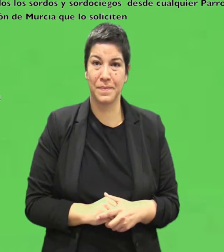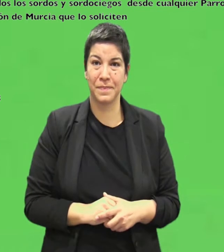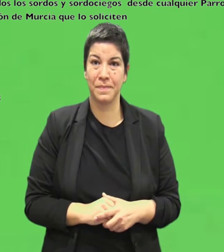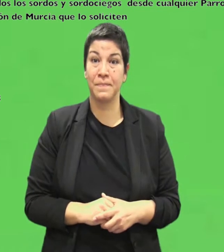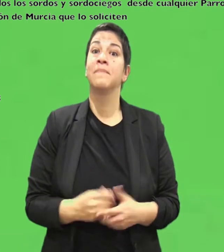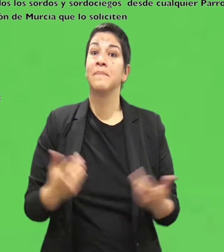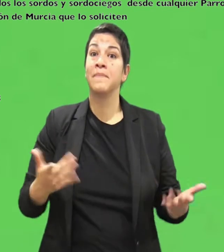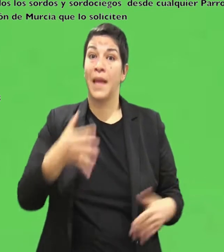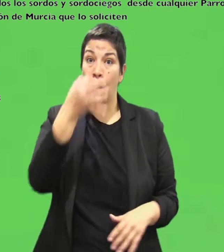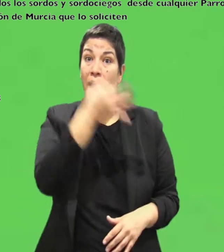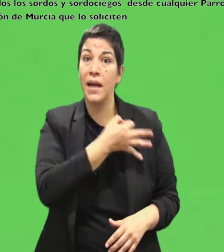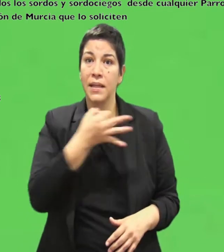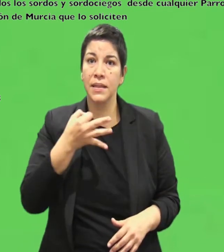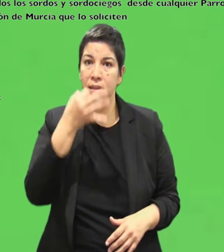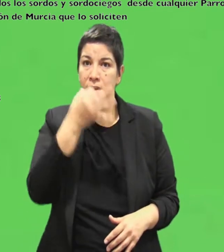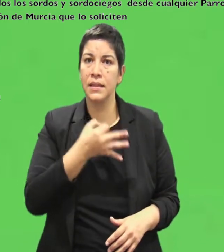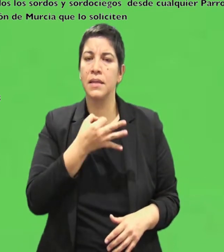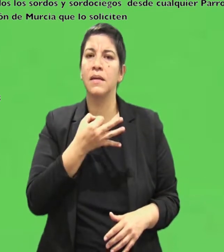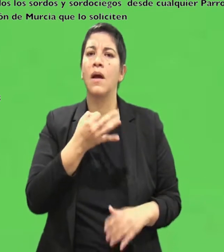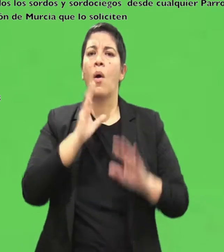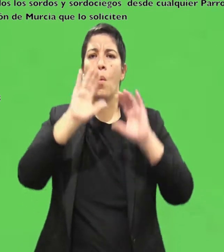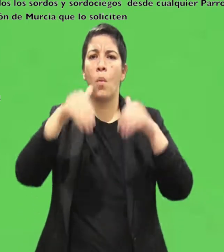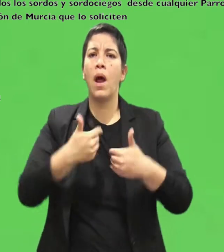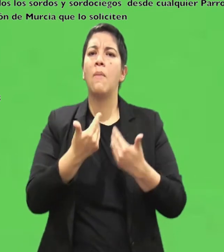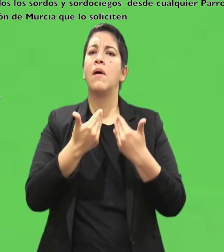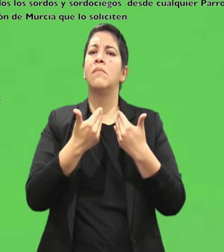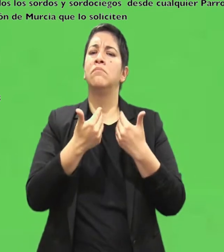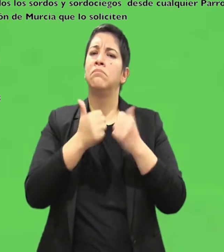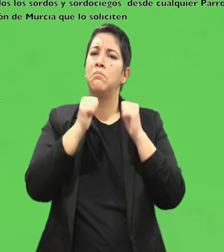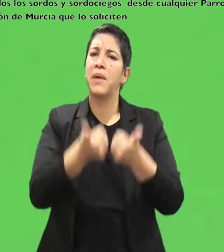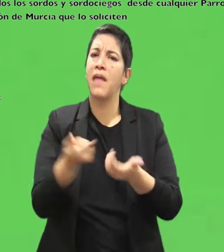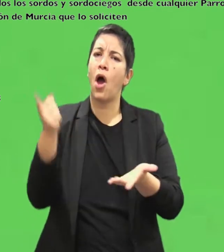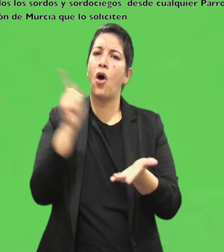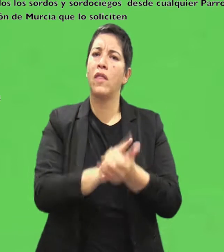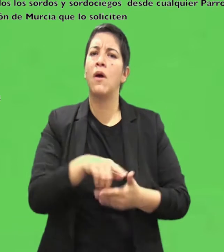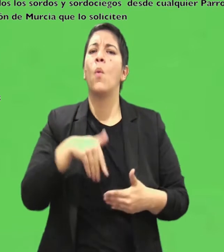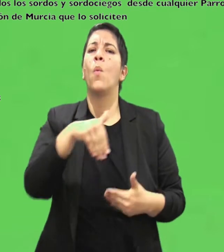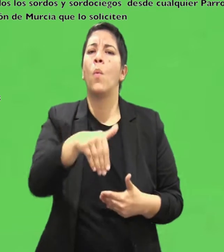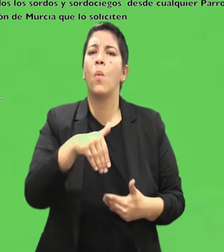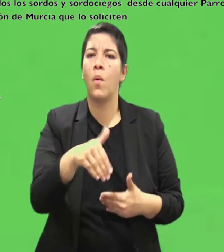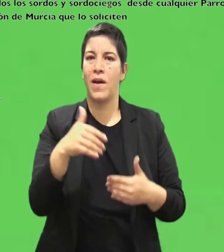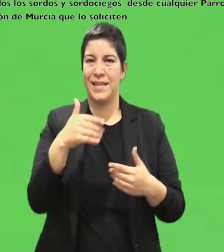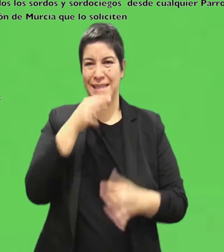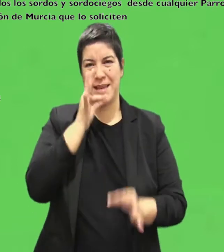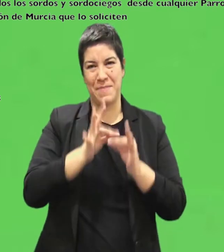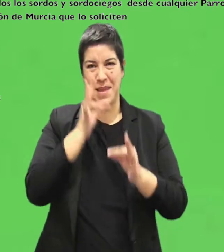localidades anteriormente citadas En las eucaristías se reanudarán en el mes de